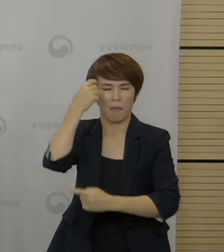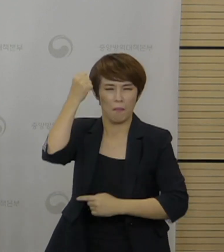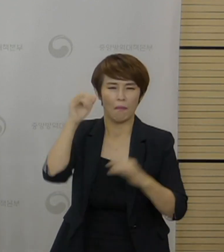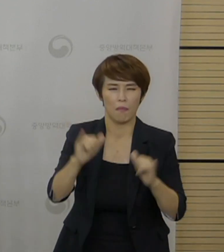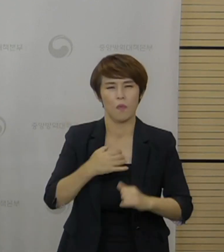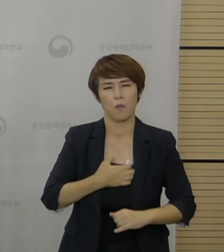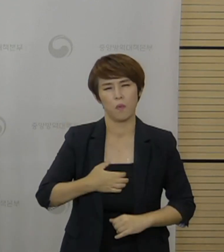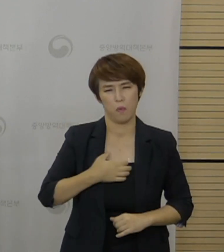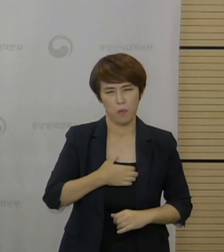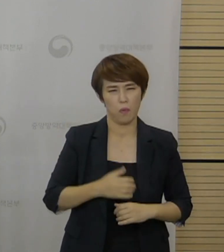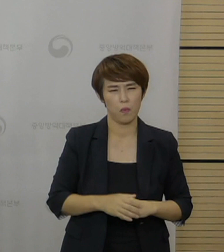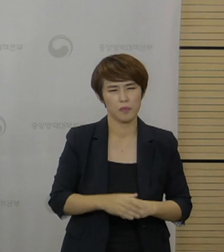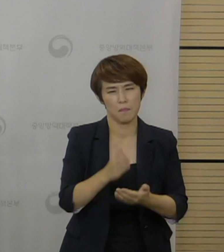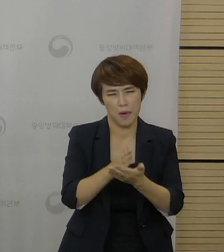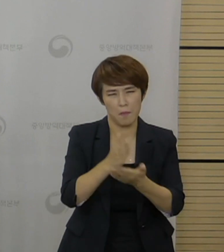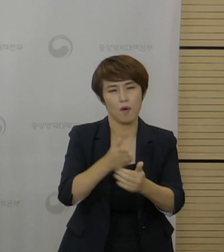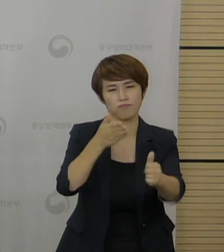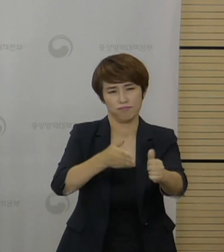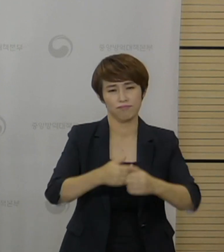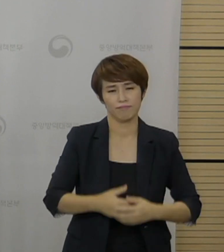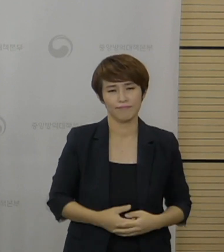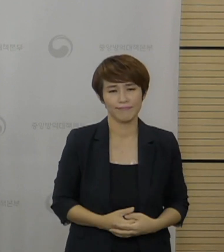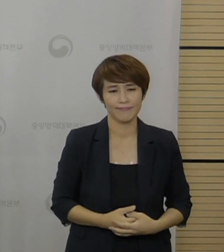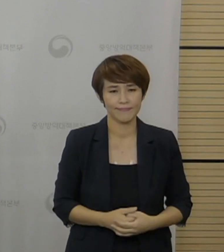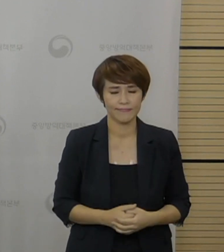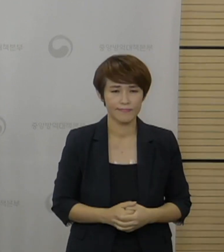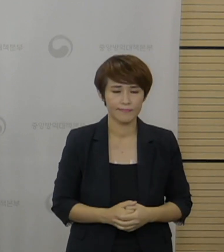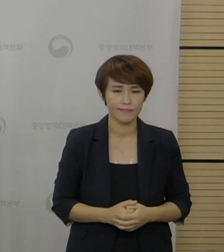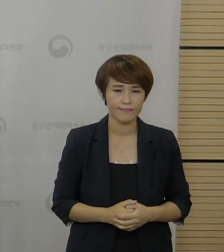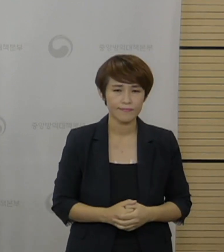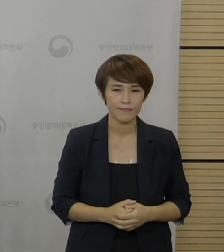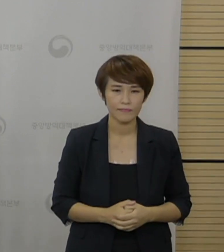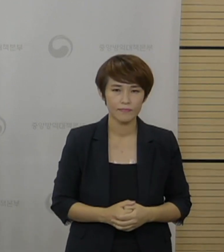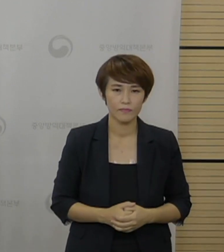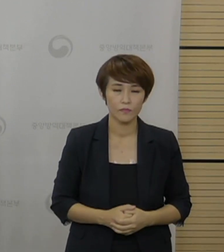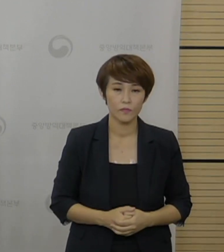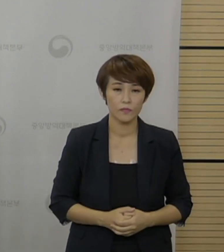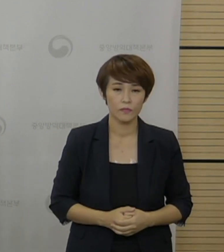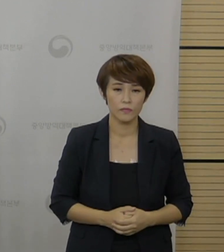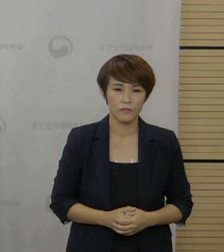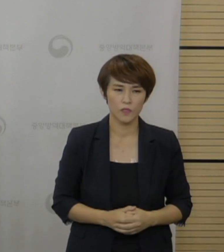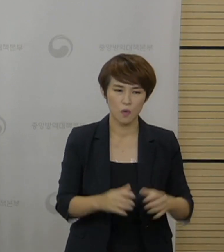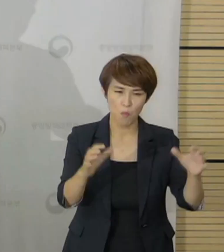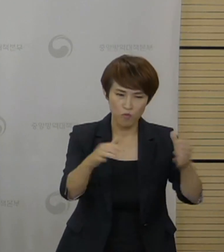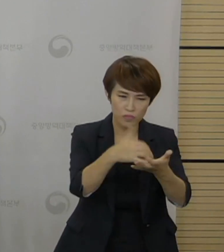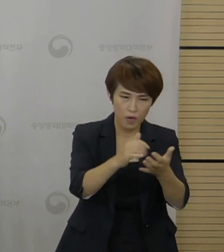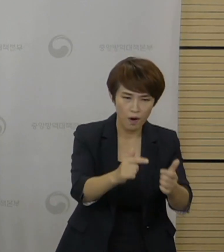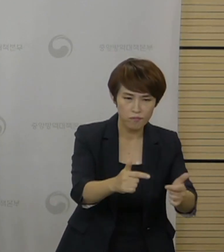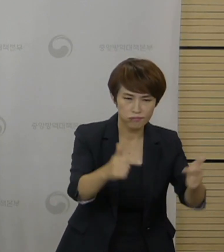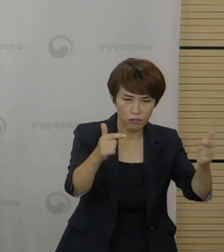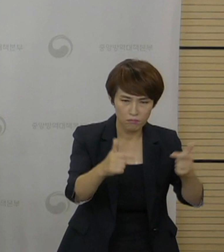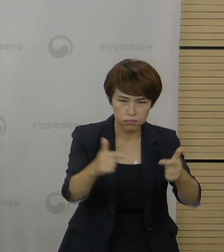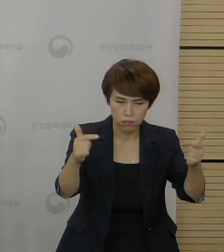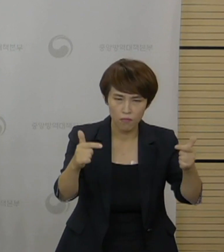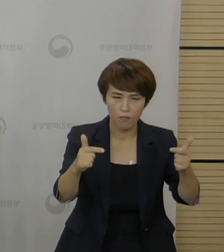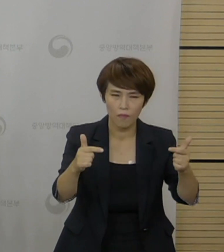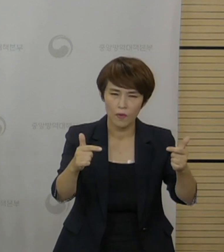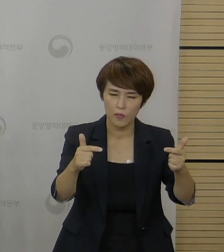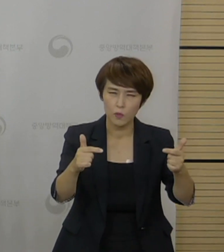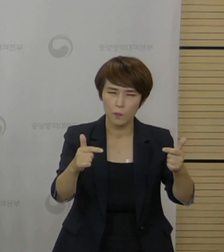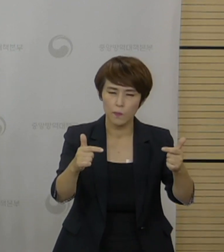자제를 부탁드린다는 말씀을 드리고 싶습니다. 어떤 지금 모임의 규모라든가 이런 쪽은 조정될 수 있지만